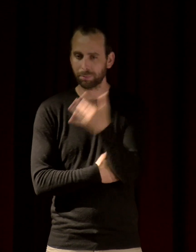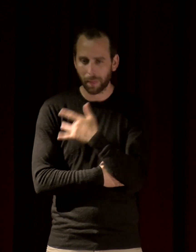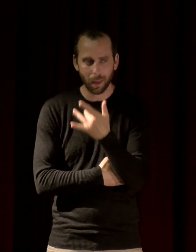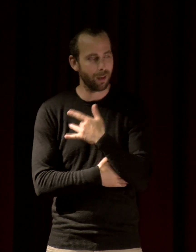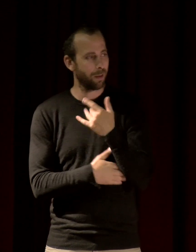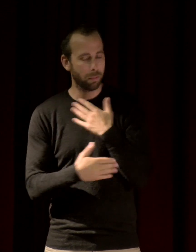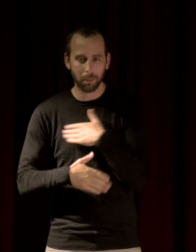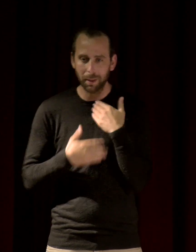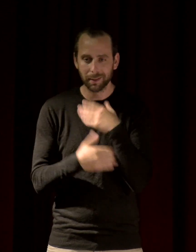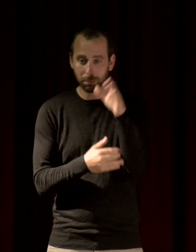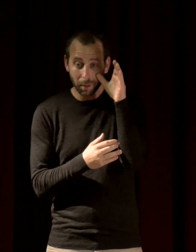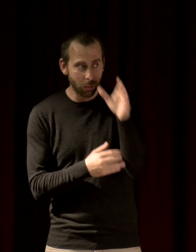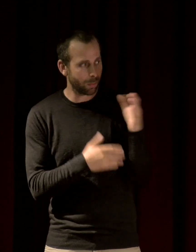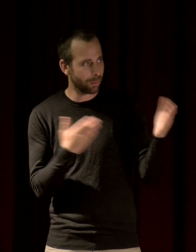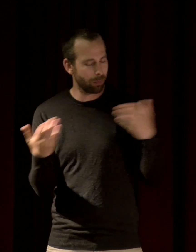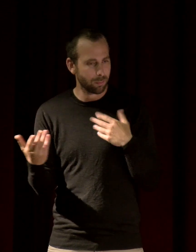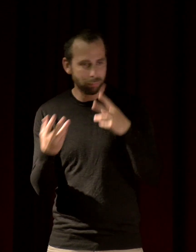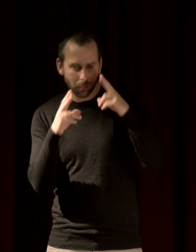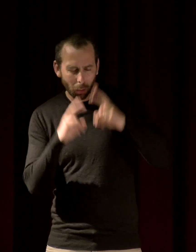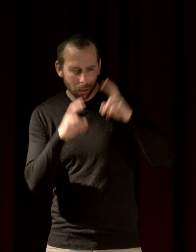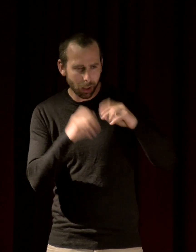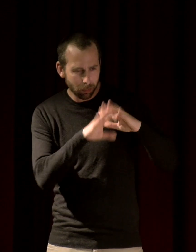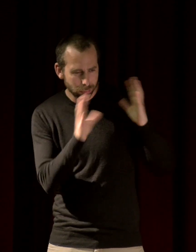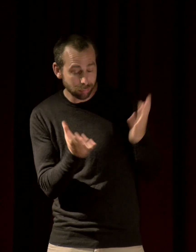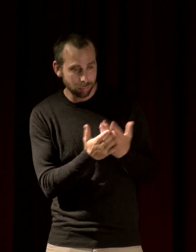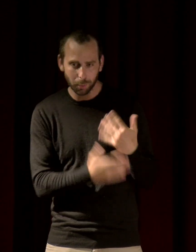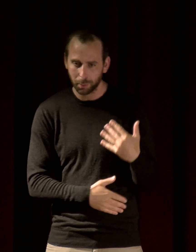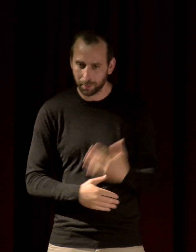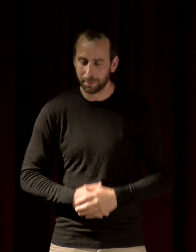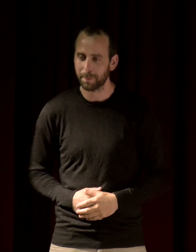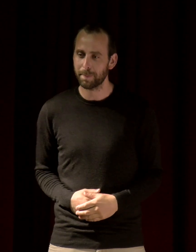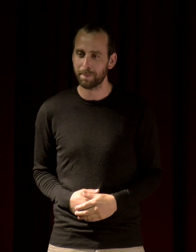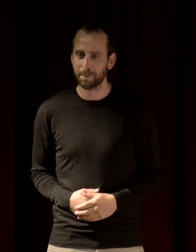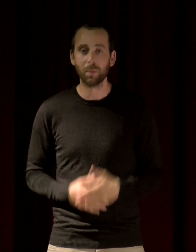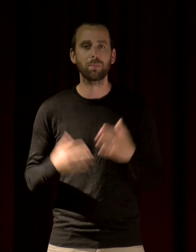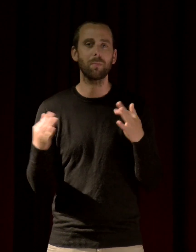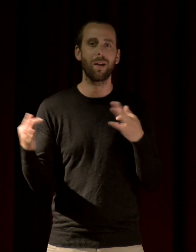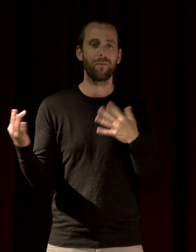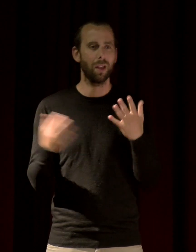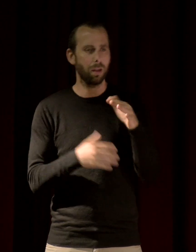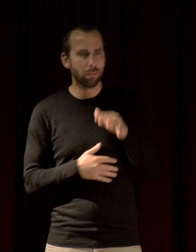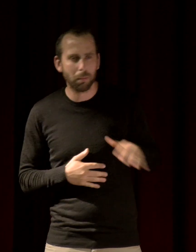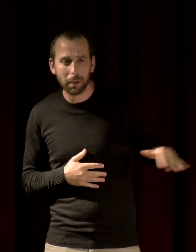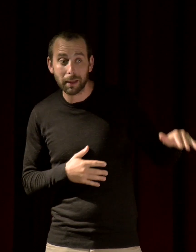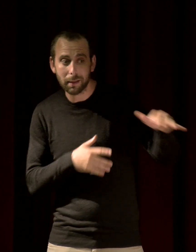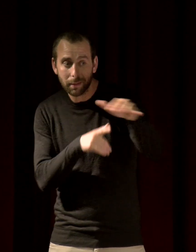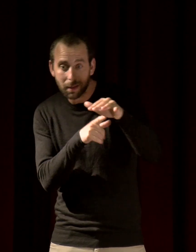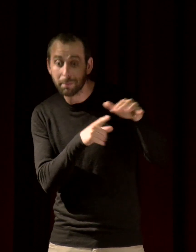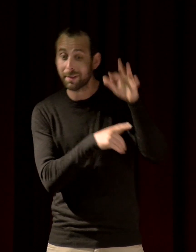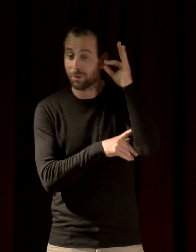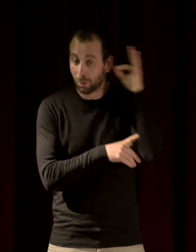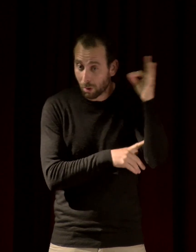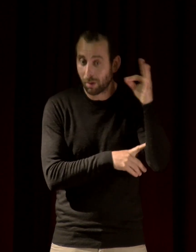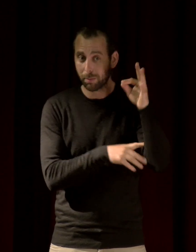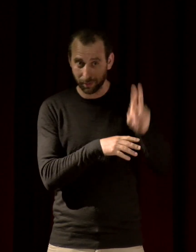votre activité, votre champ de recherche. Vous êtes donc un des pionniers de l'étude des paysages sonores naturels. J